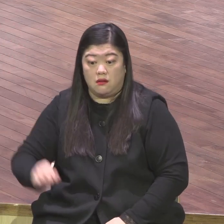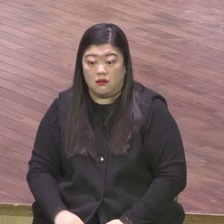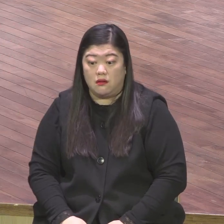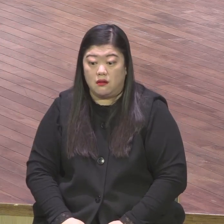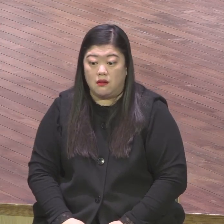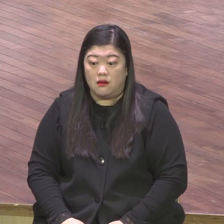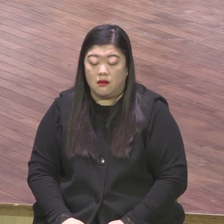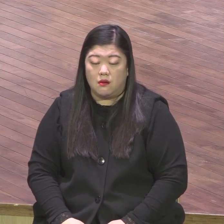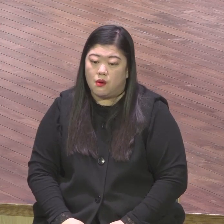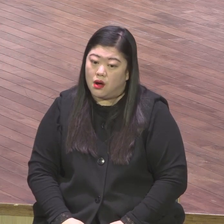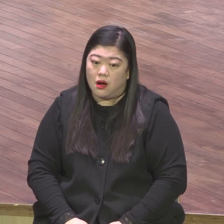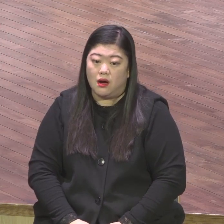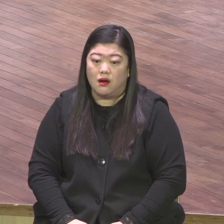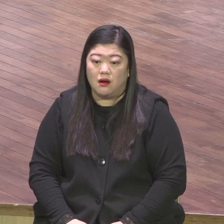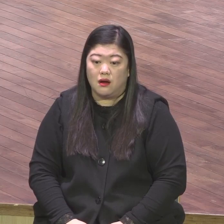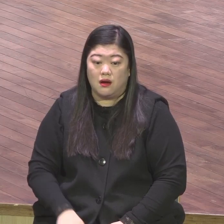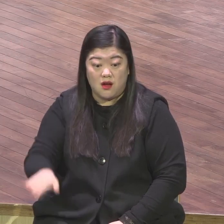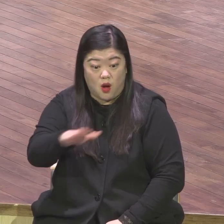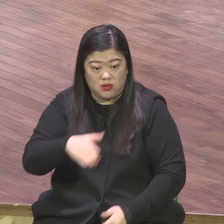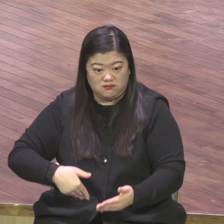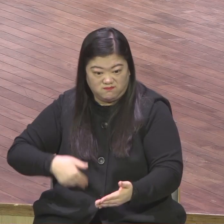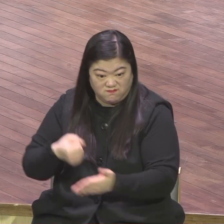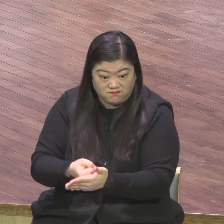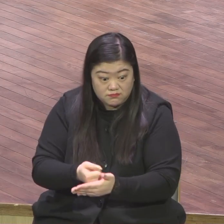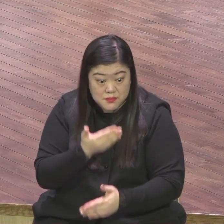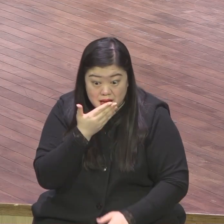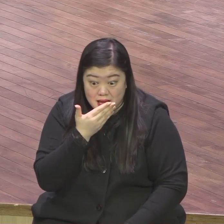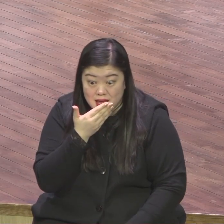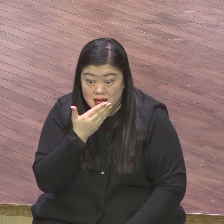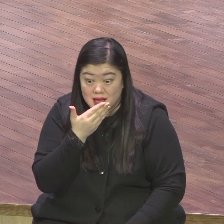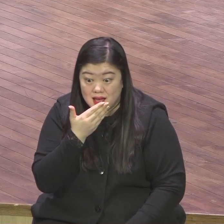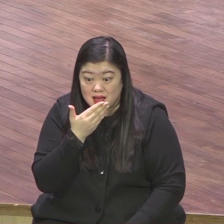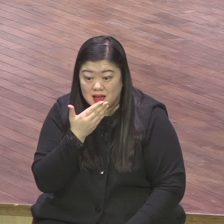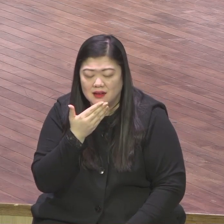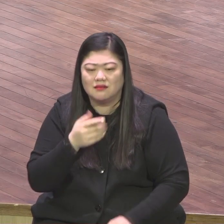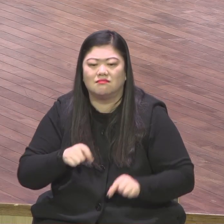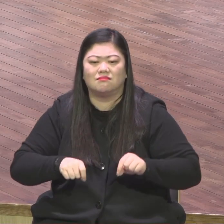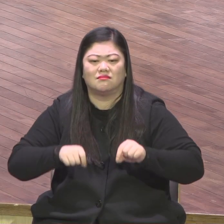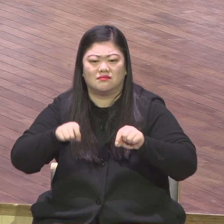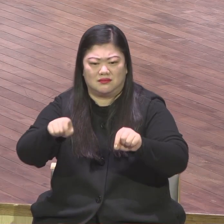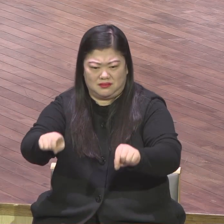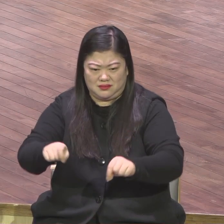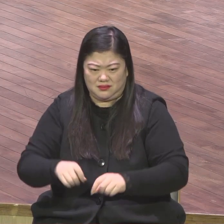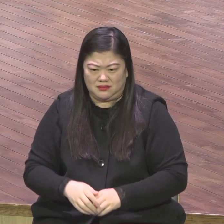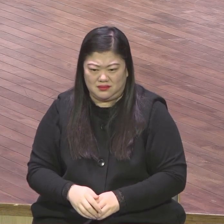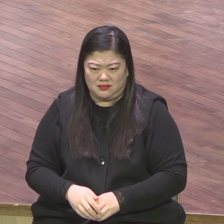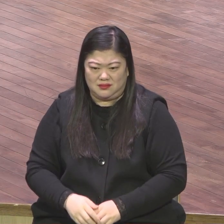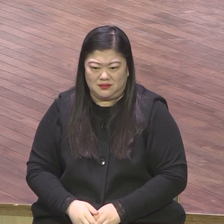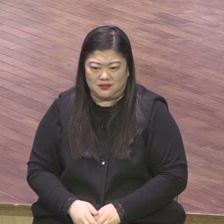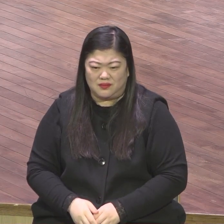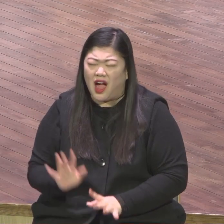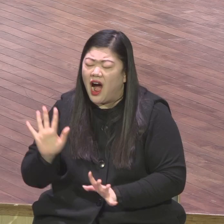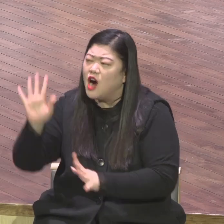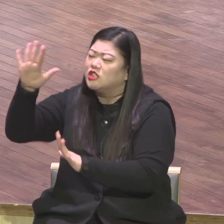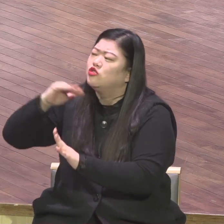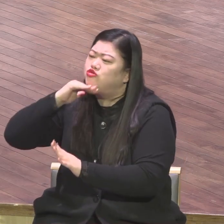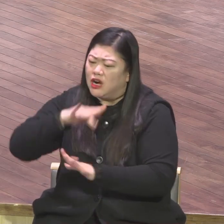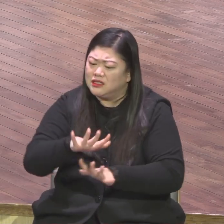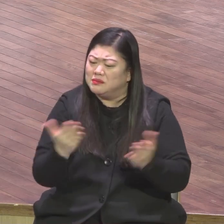우리에게 필요합니다 이것저것 다 하고 언제 못합니다 지금 당장 하던 일을 그만두고